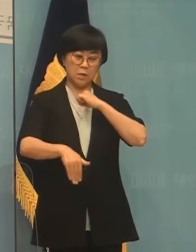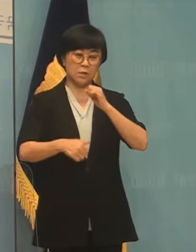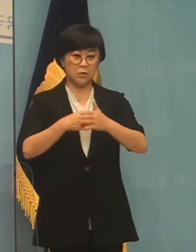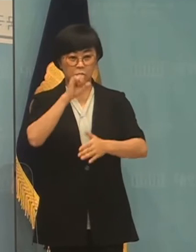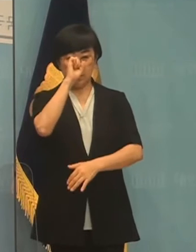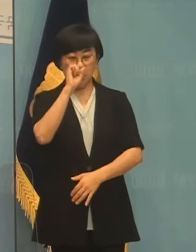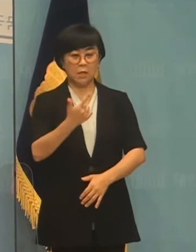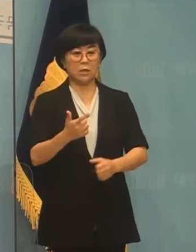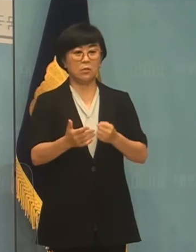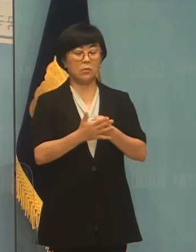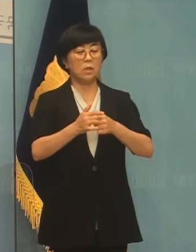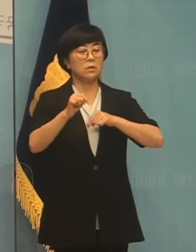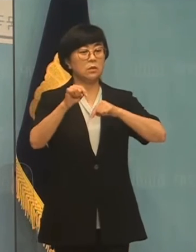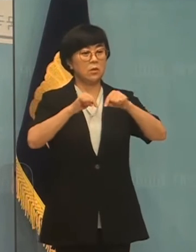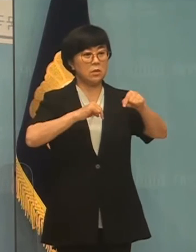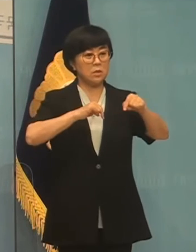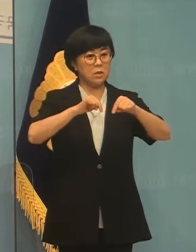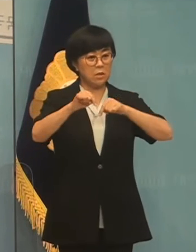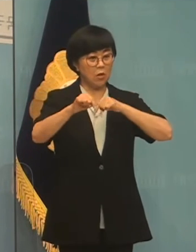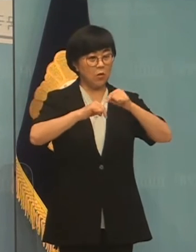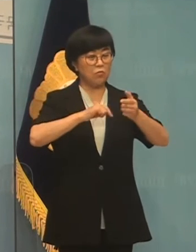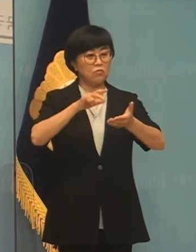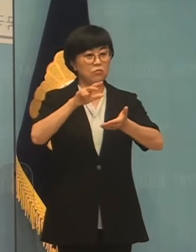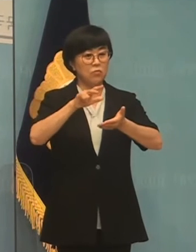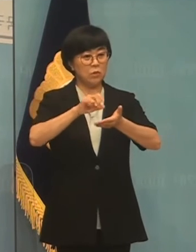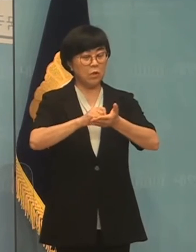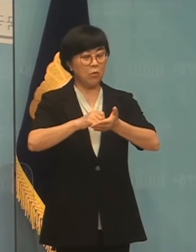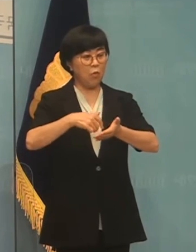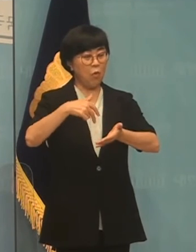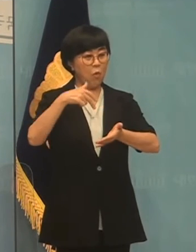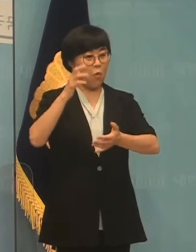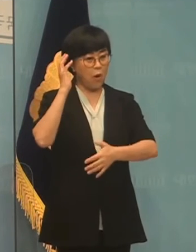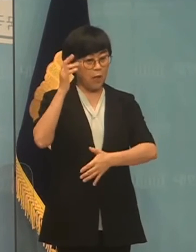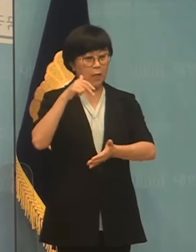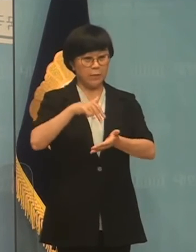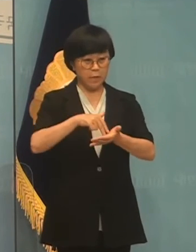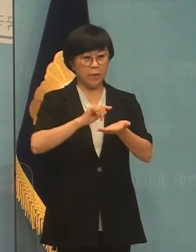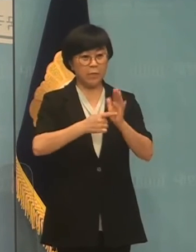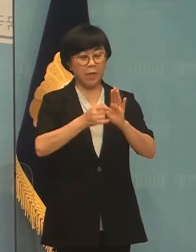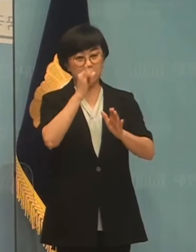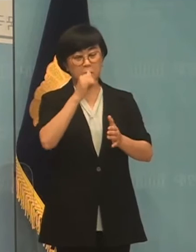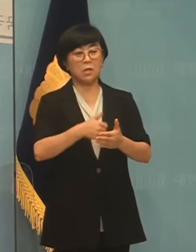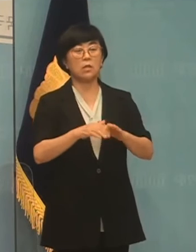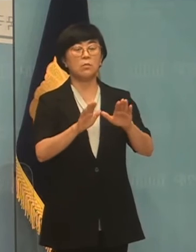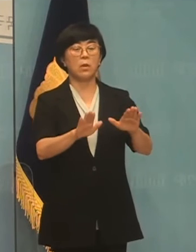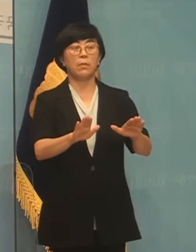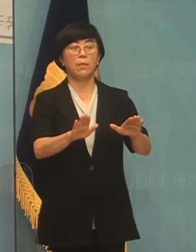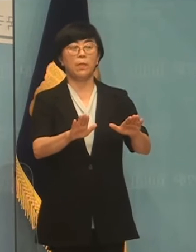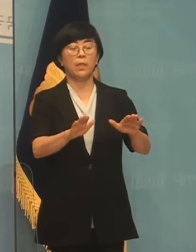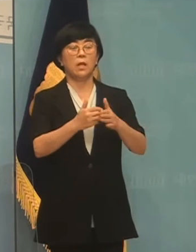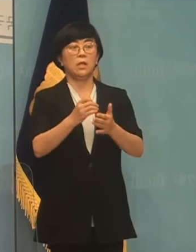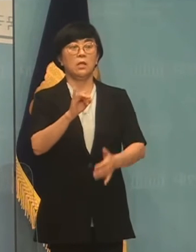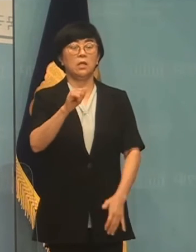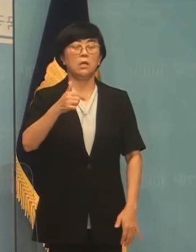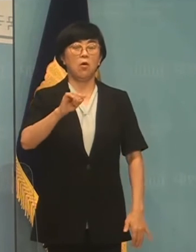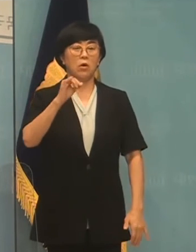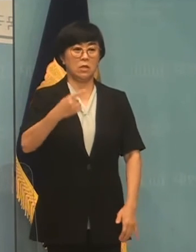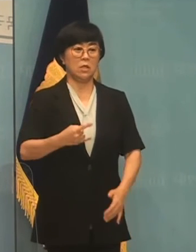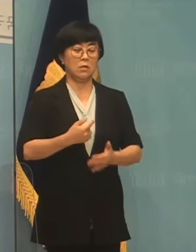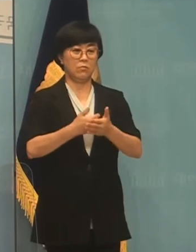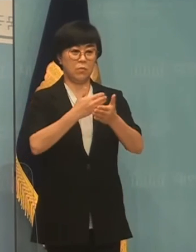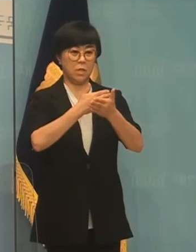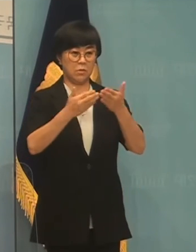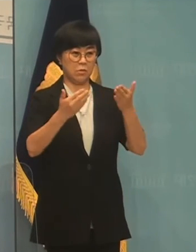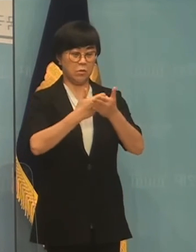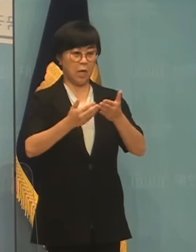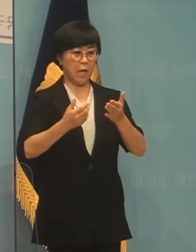우려되며 정치적 이슈화로 곤란하다는 입장을 내외했는데 이것은 이번 미술관 입지 결정에